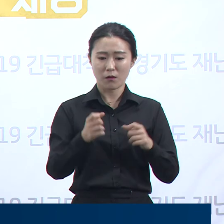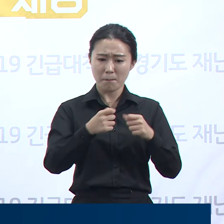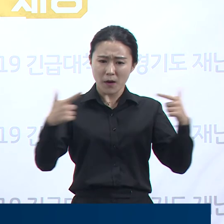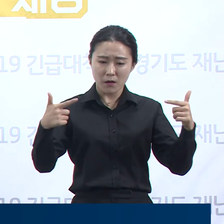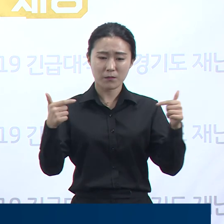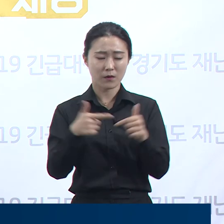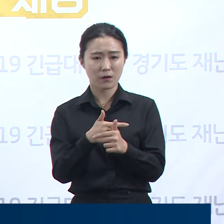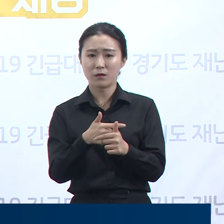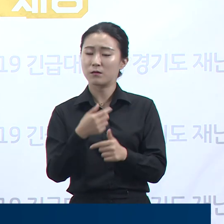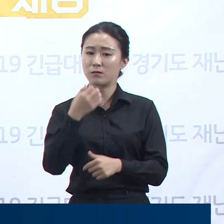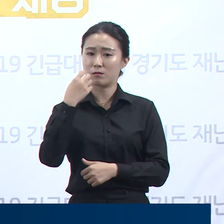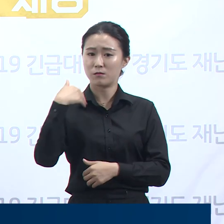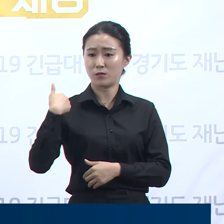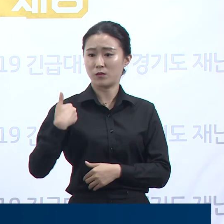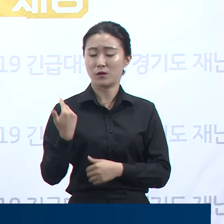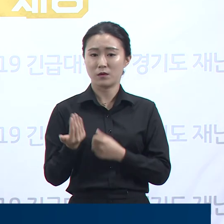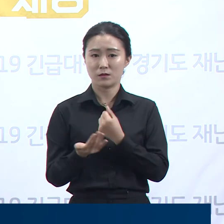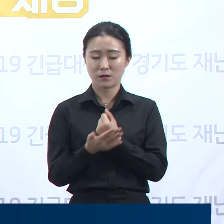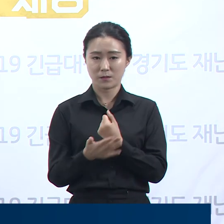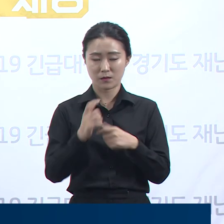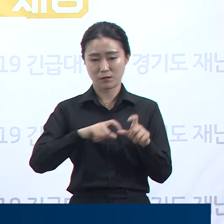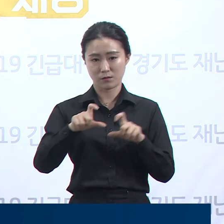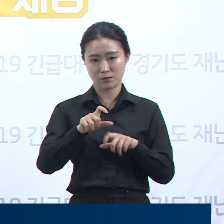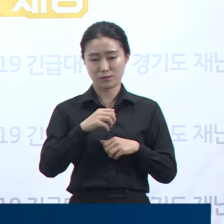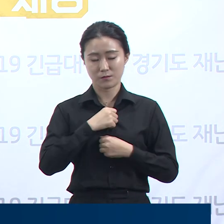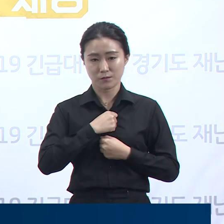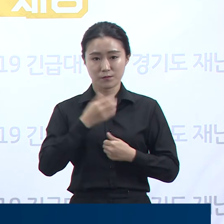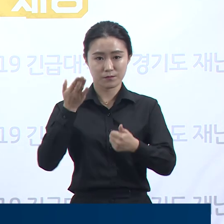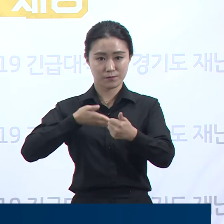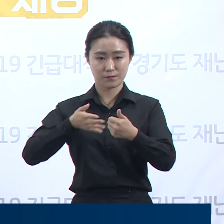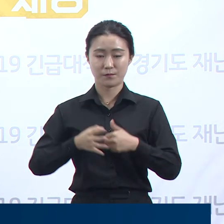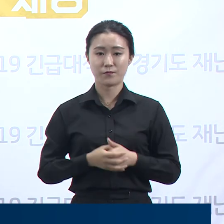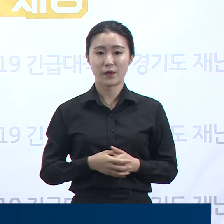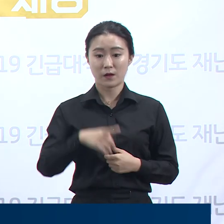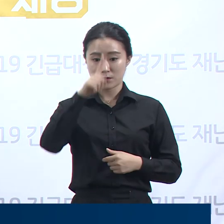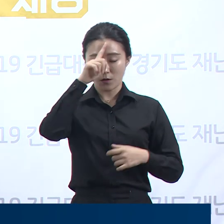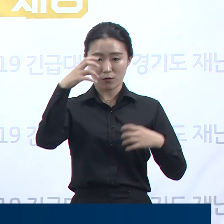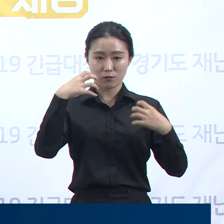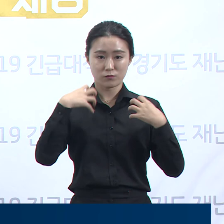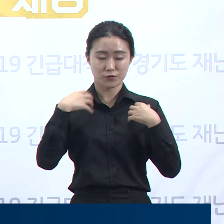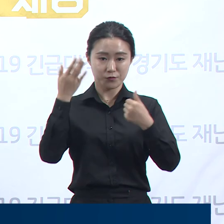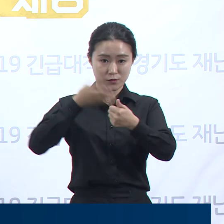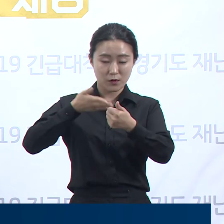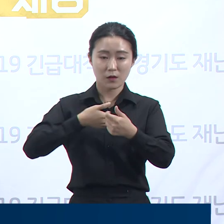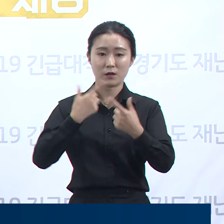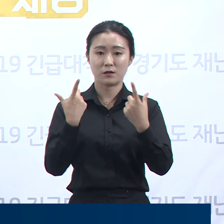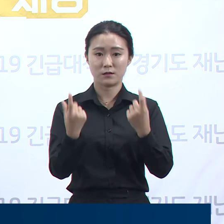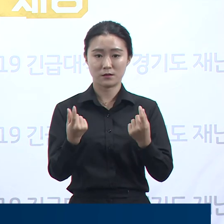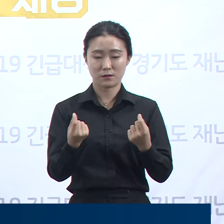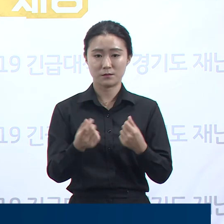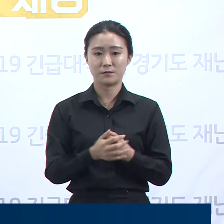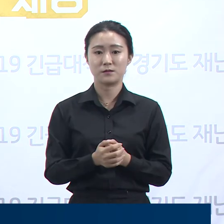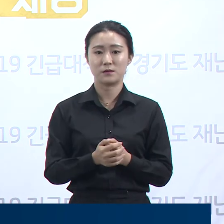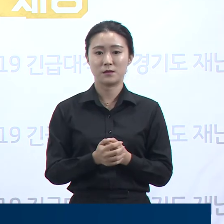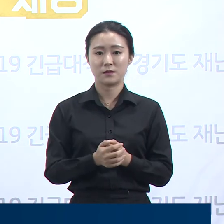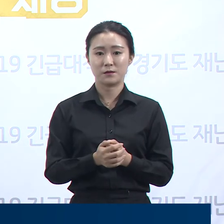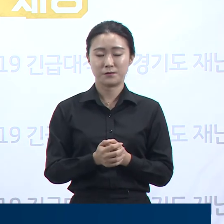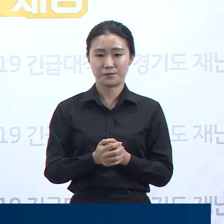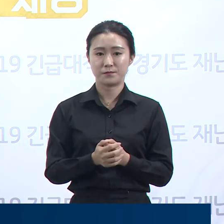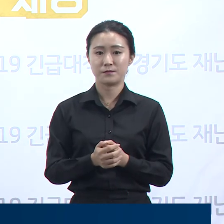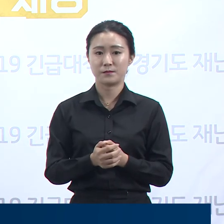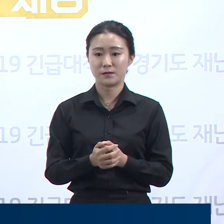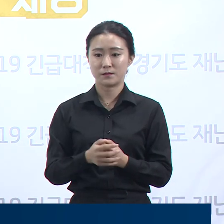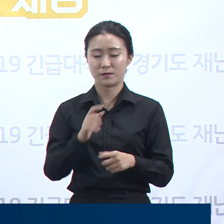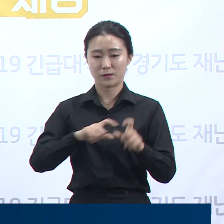도민 여러분 정부에서도 당부하듯 나와 소중한 가족들을 위해 이번 추석은 가급적이면 비대면으로 보내주시길 바랍니다.